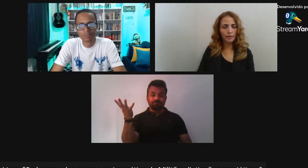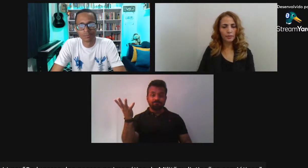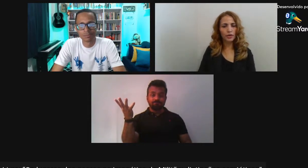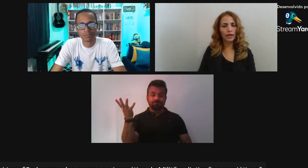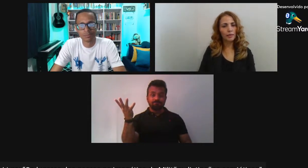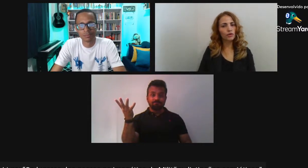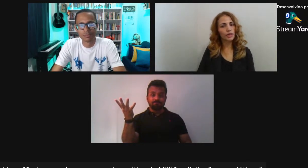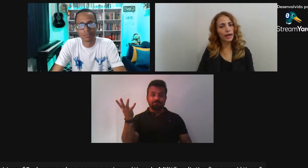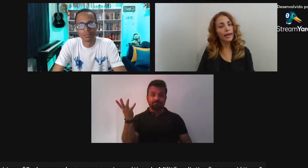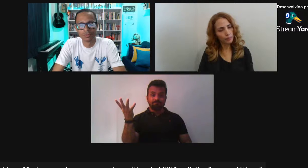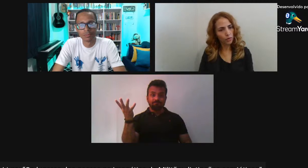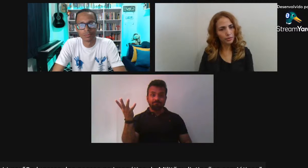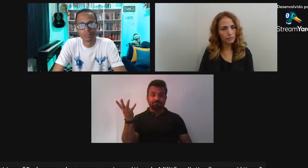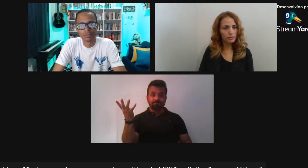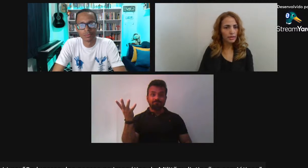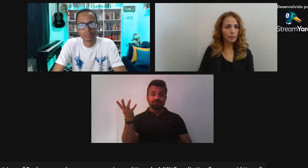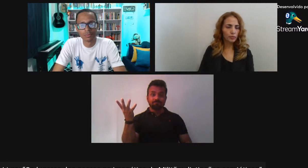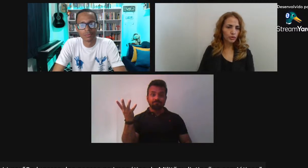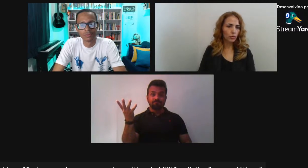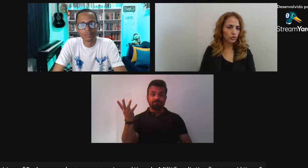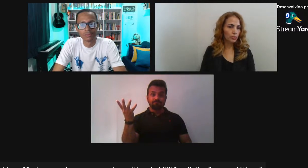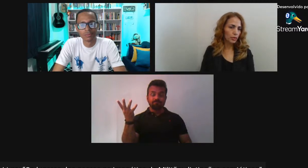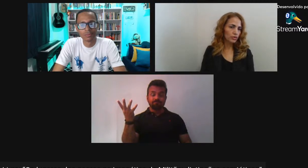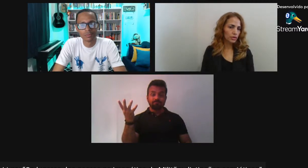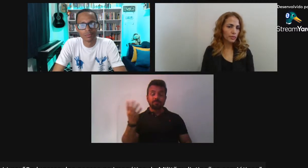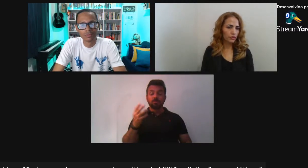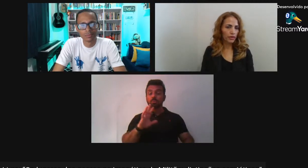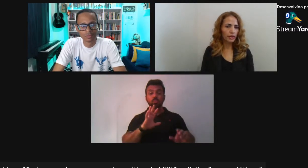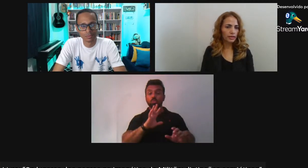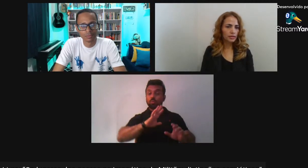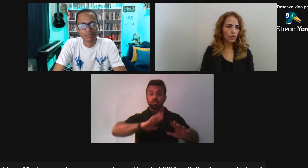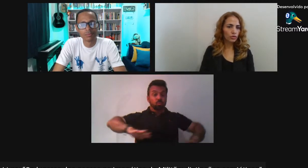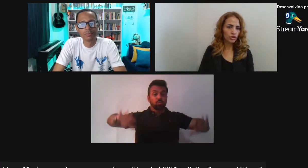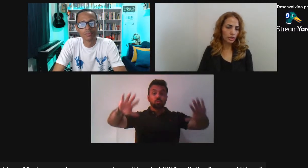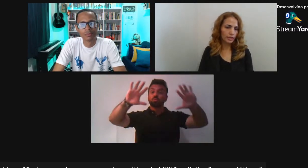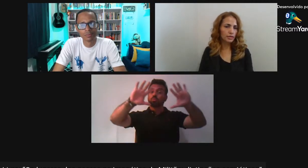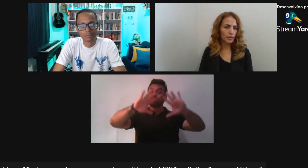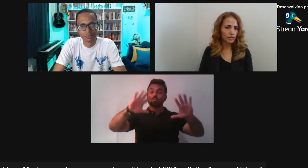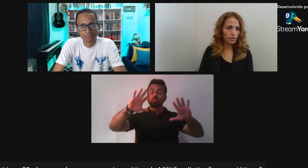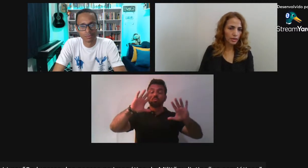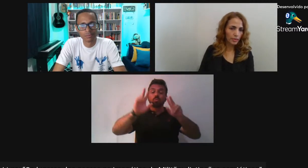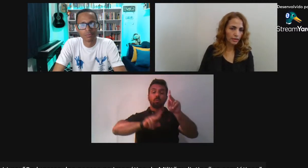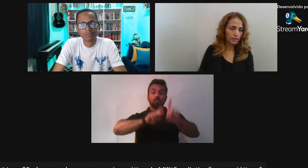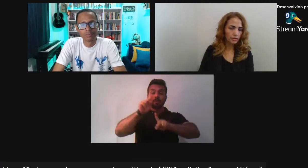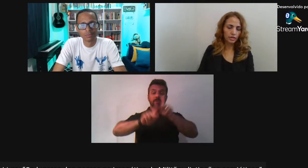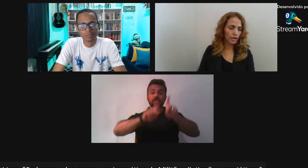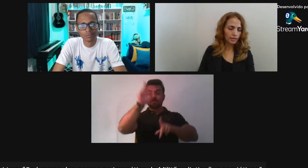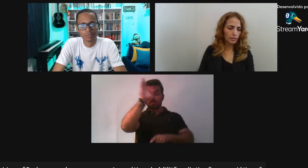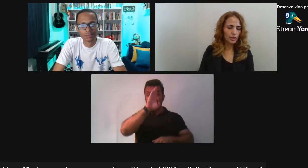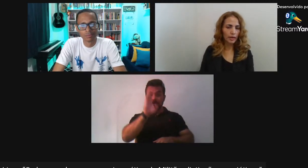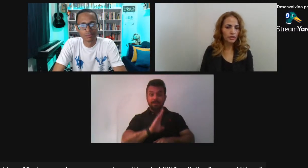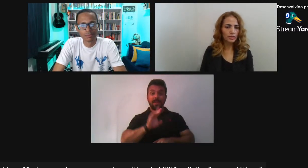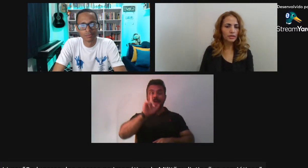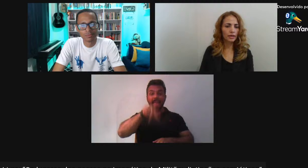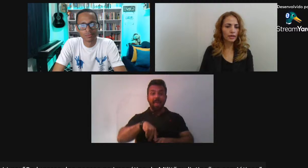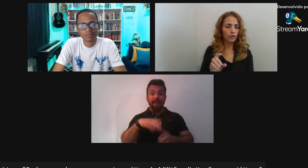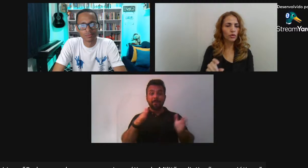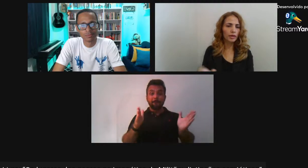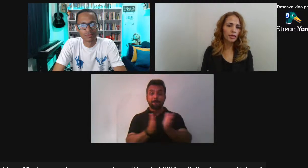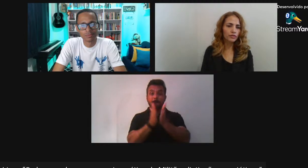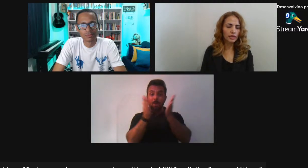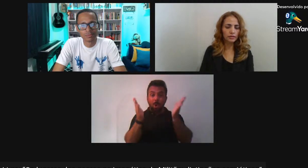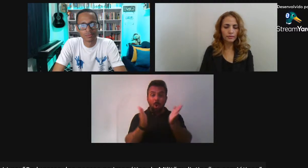Porque a maioria é pobre São populações periféricas Ou de classes médias mais baixas De classes mais baixas